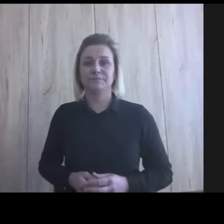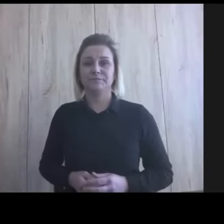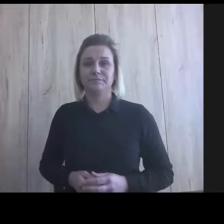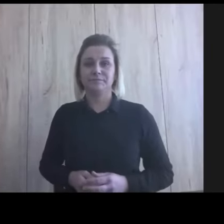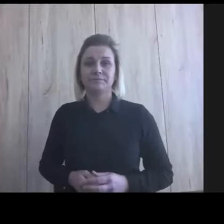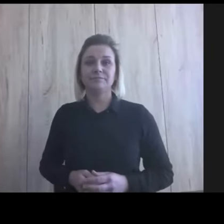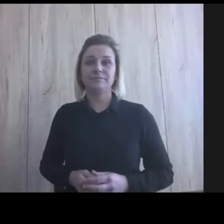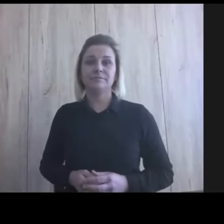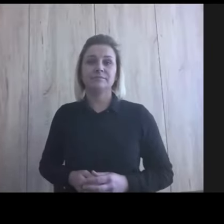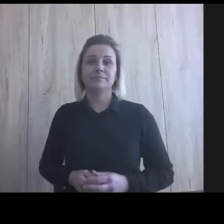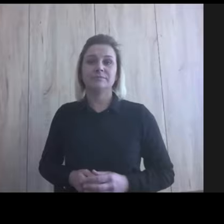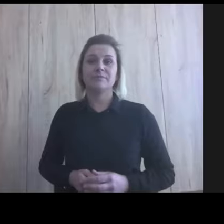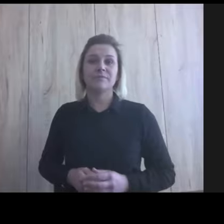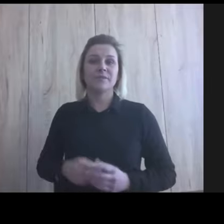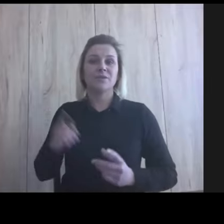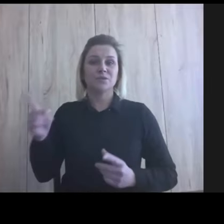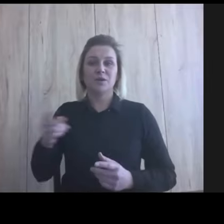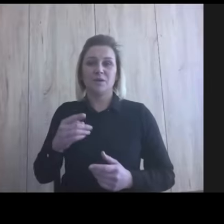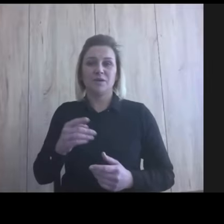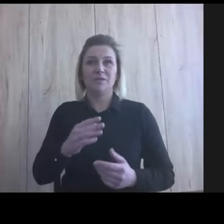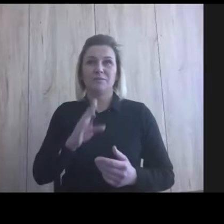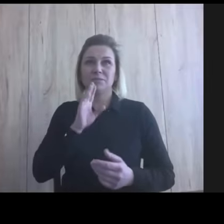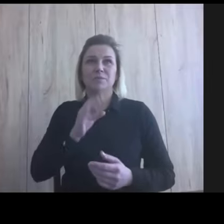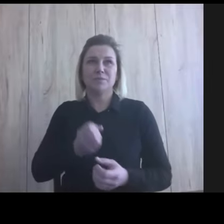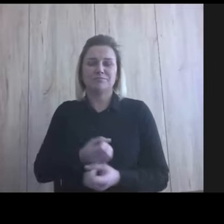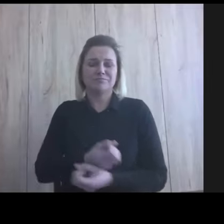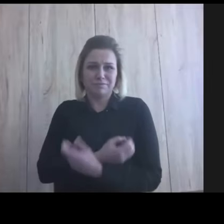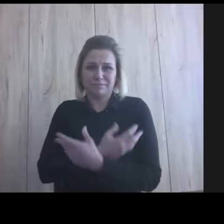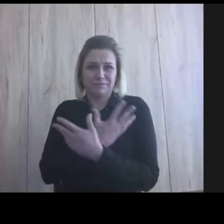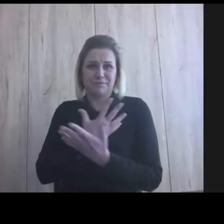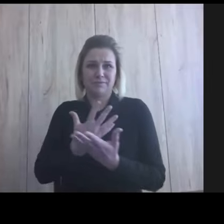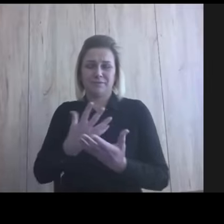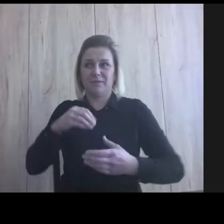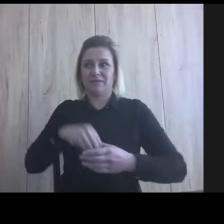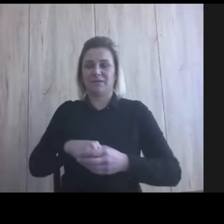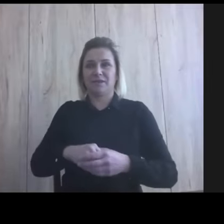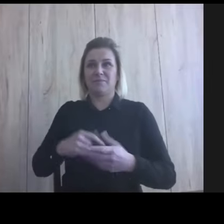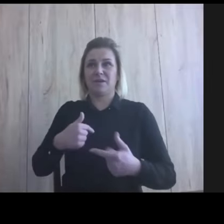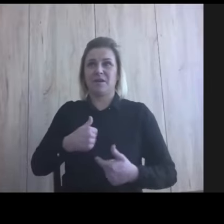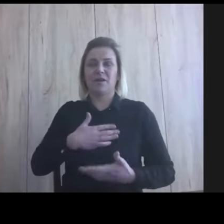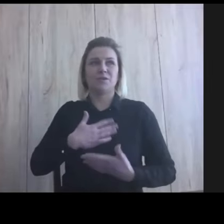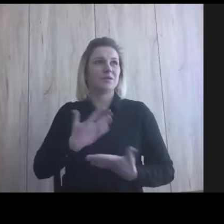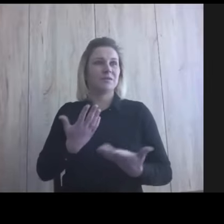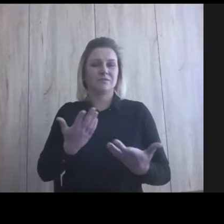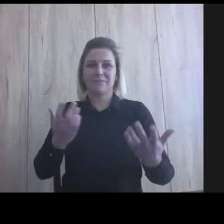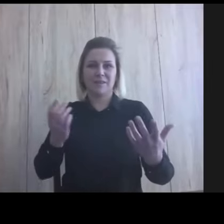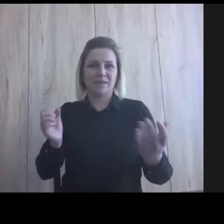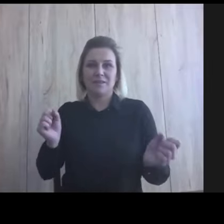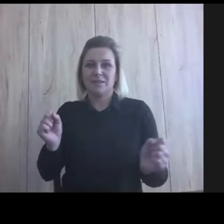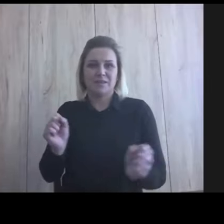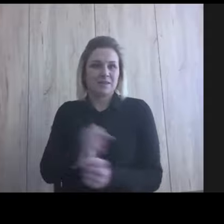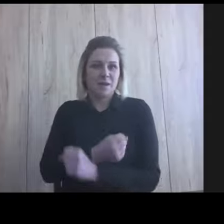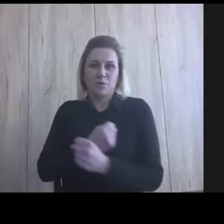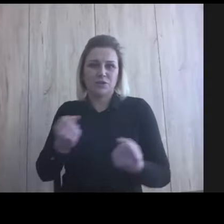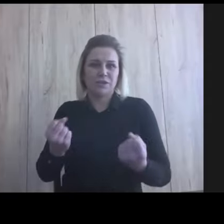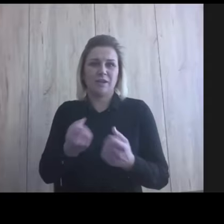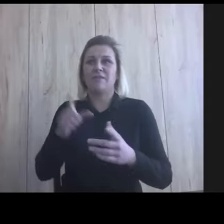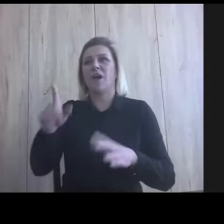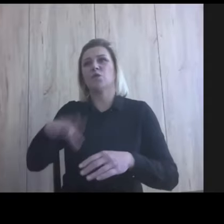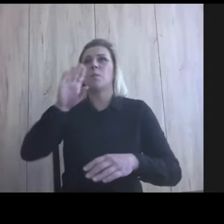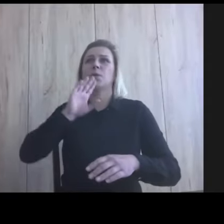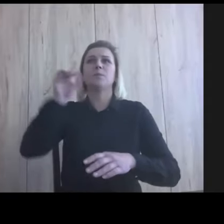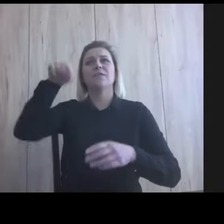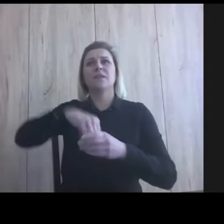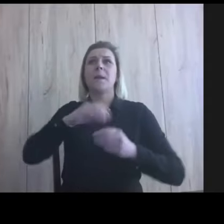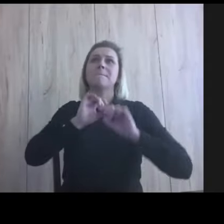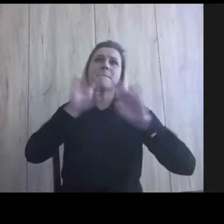Więc to było powiem wam przerażające i ja powiedziałem wtedy jejku, to równie dobrze to ściągnijmy profesora Mongoli.